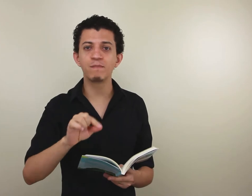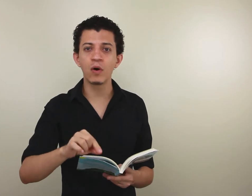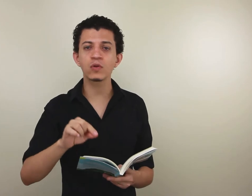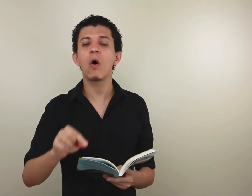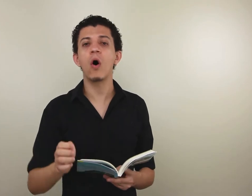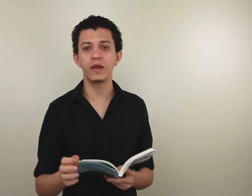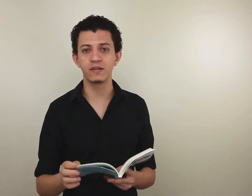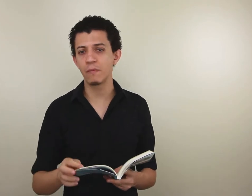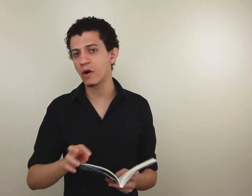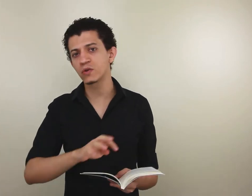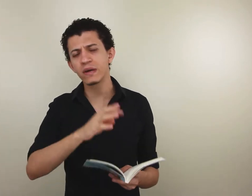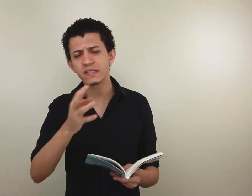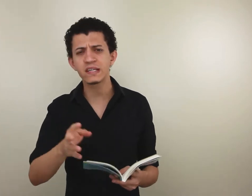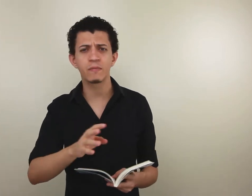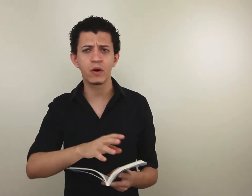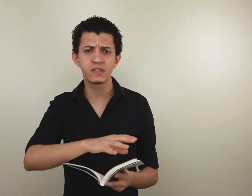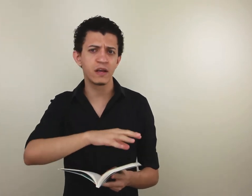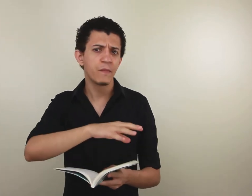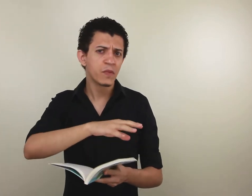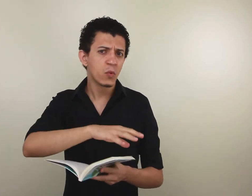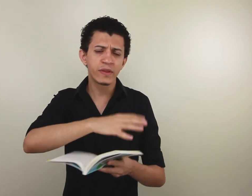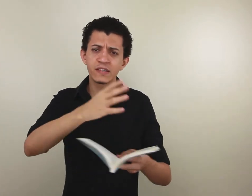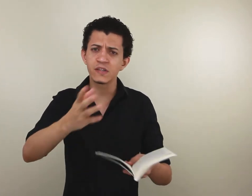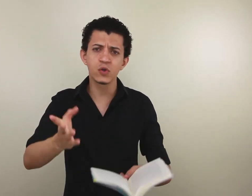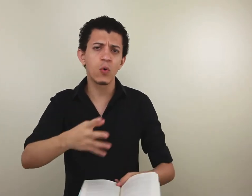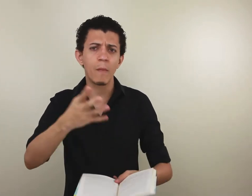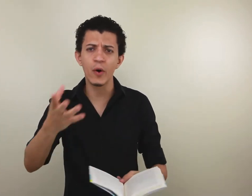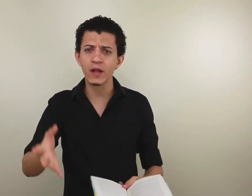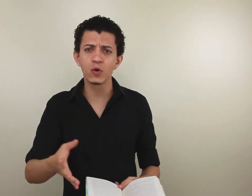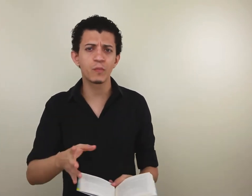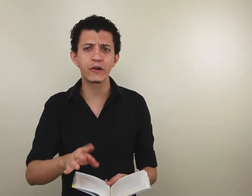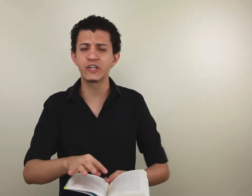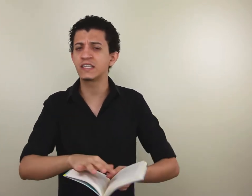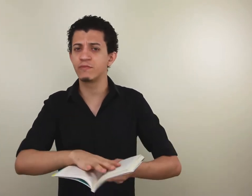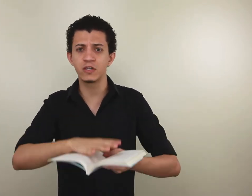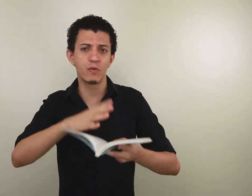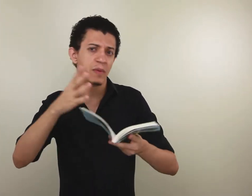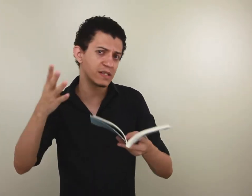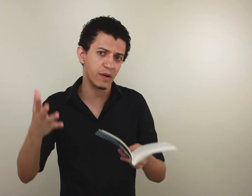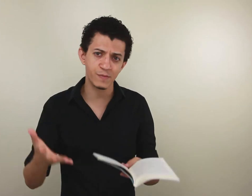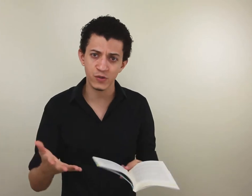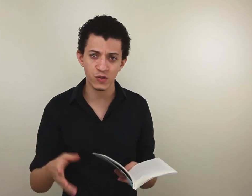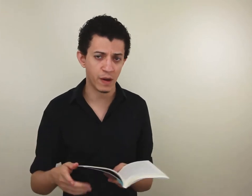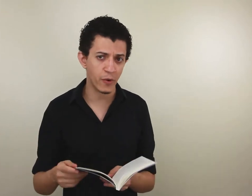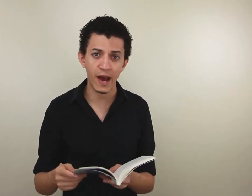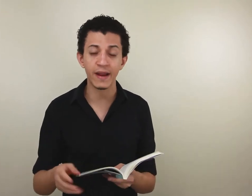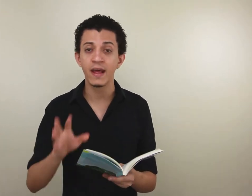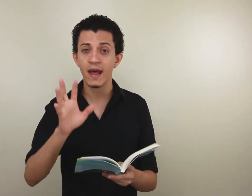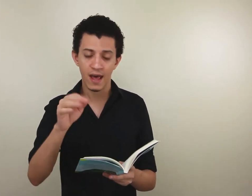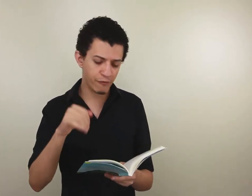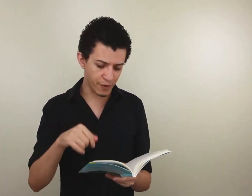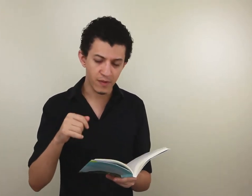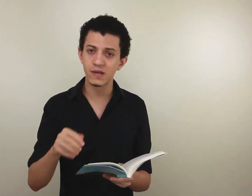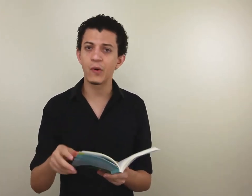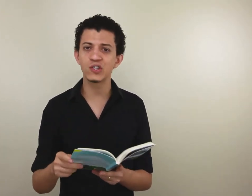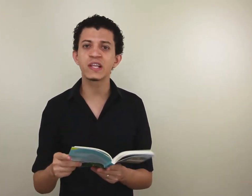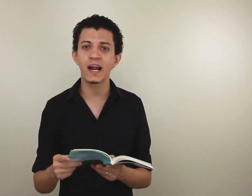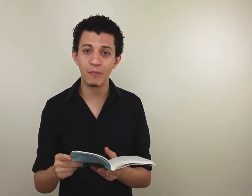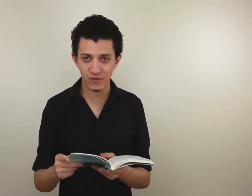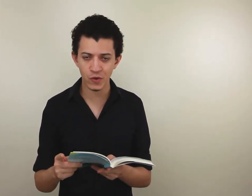.org. Você pode conhecer, você pode ser intercessor, um apoiador do projeto, você pode mobilizar mais pessoas para apoiarem, enfim, você pode entrar lá para você